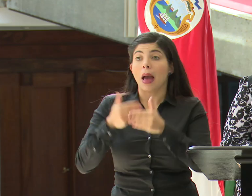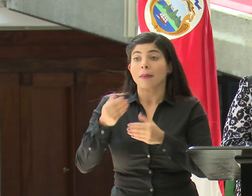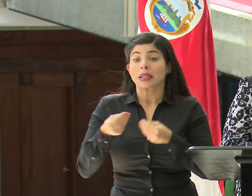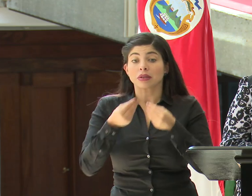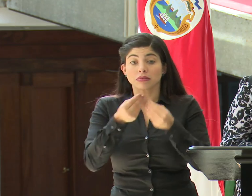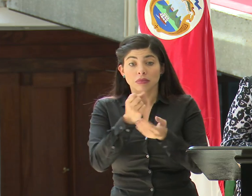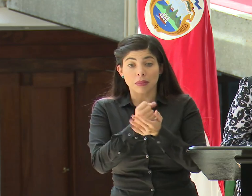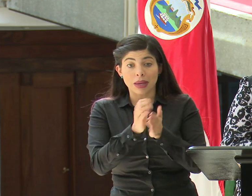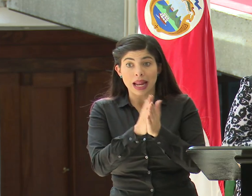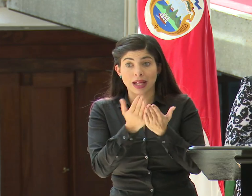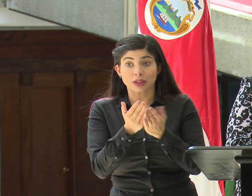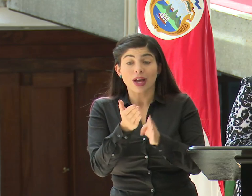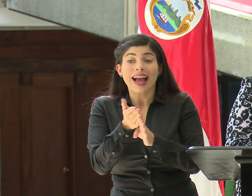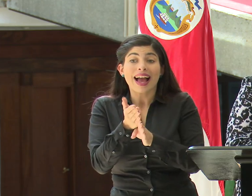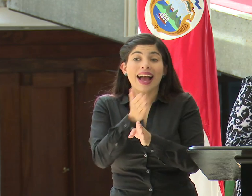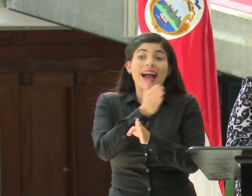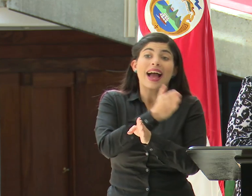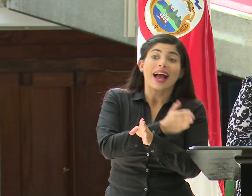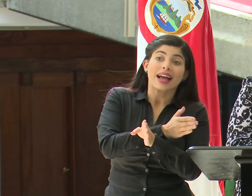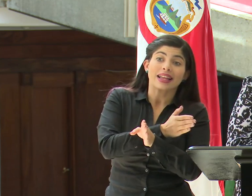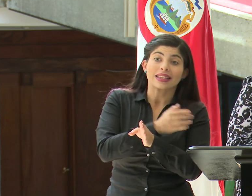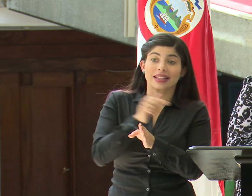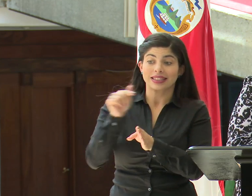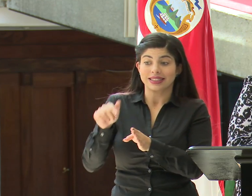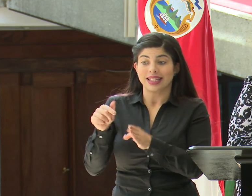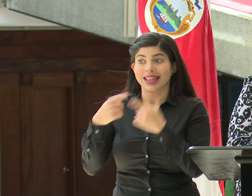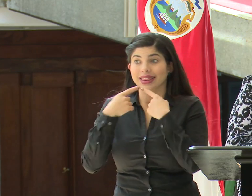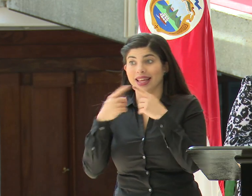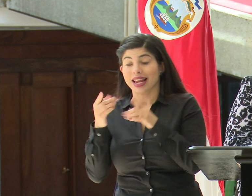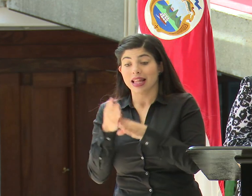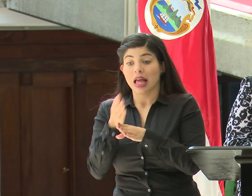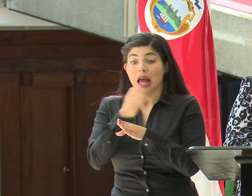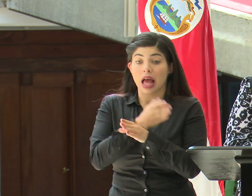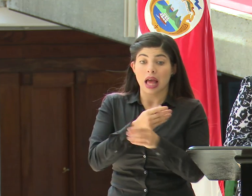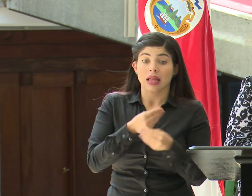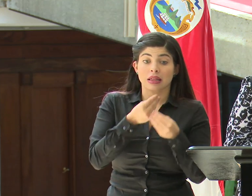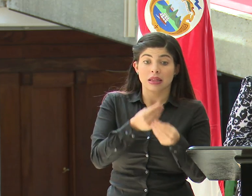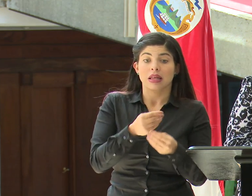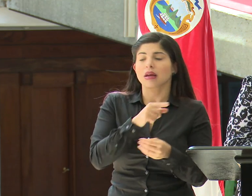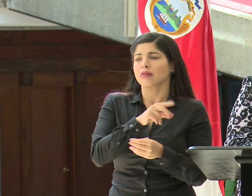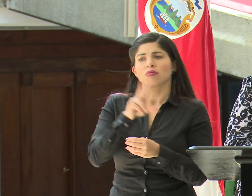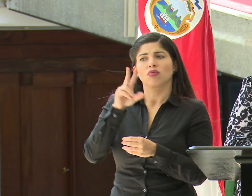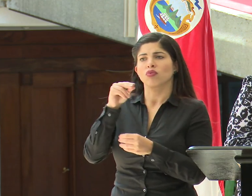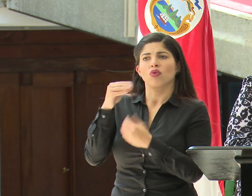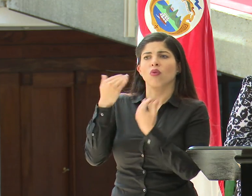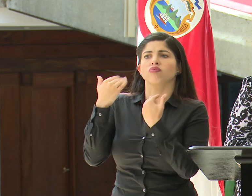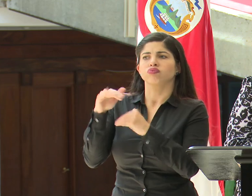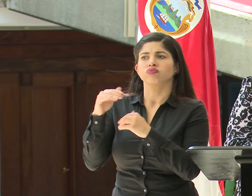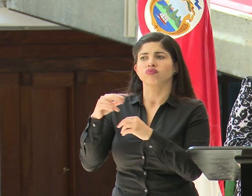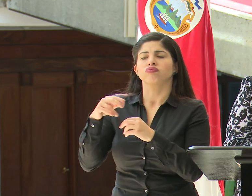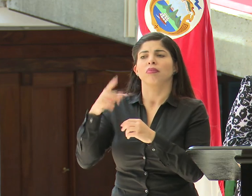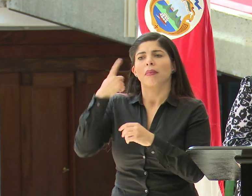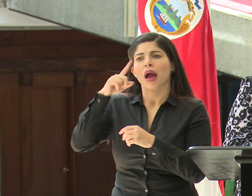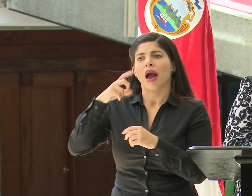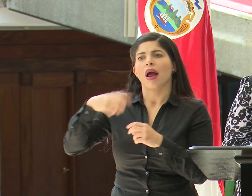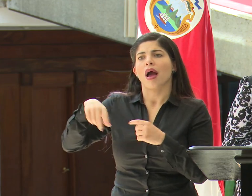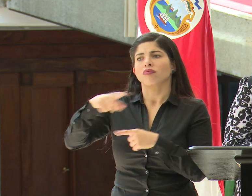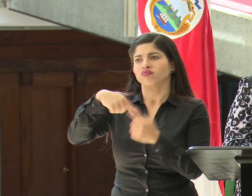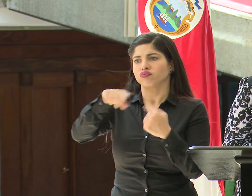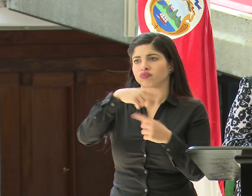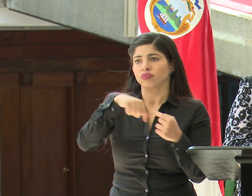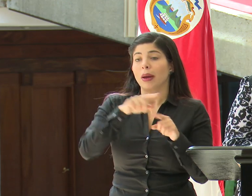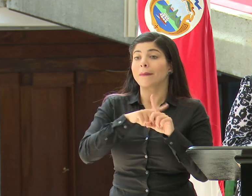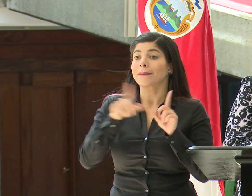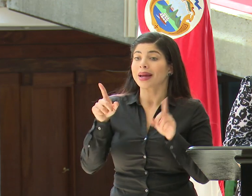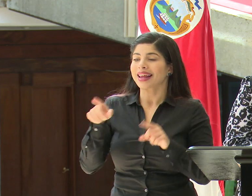antes de la fecha de vigencia de este decreto, no les va a aplicar la restricción de movimiento. Pero deben